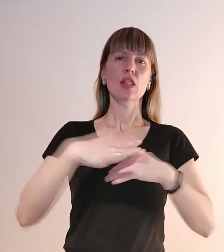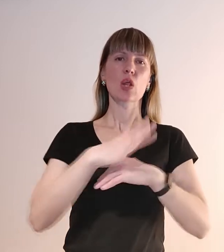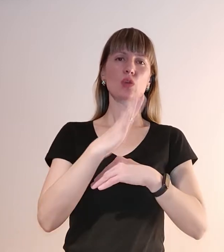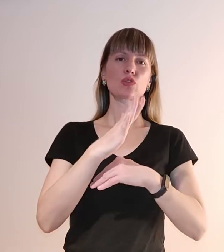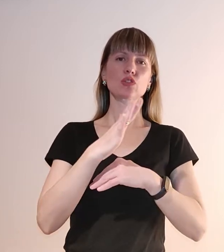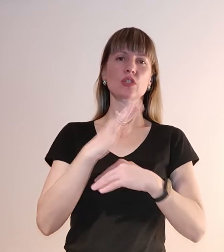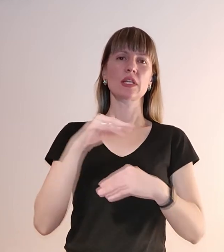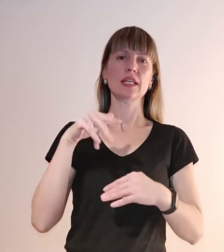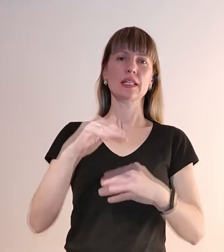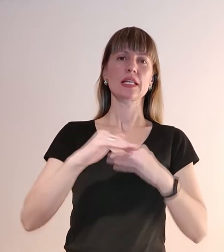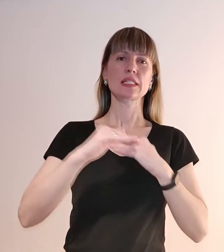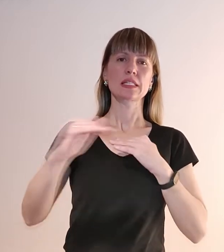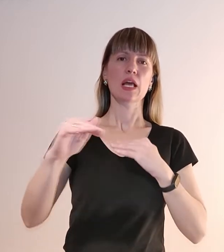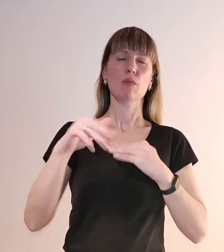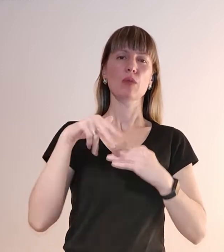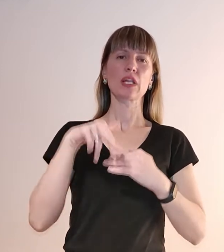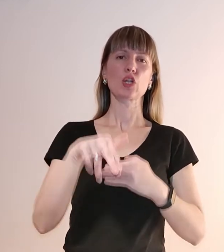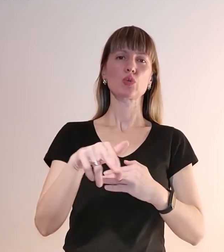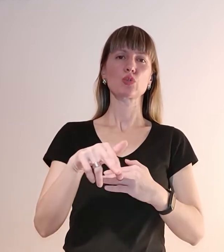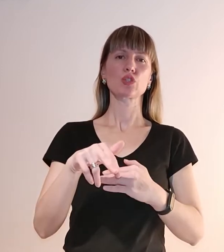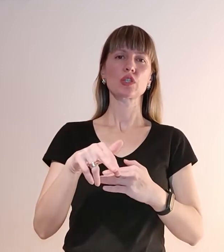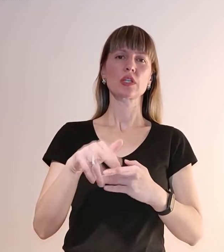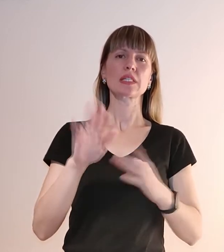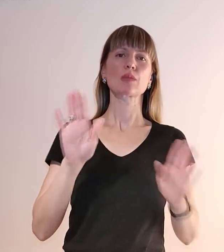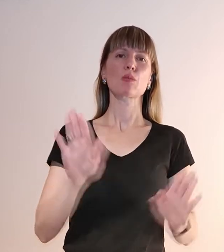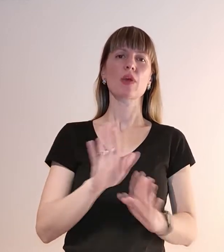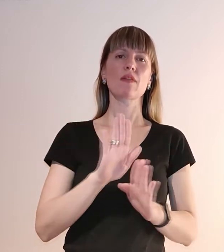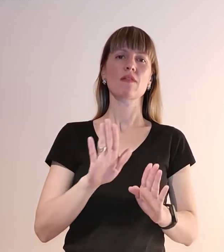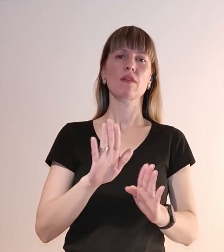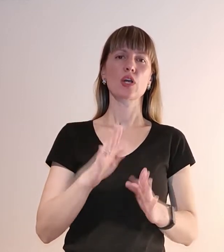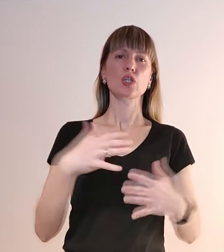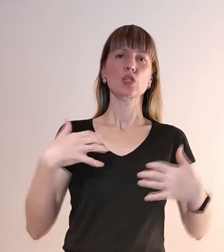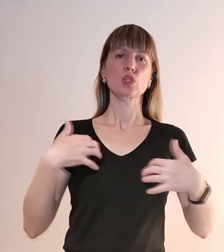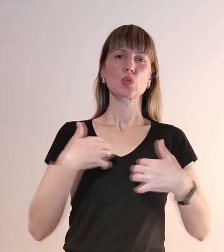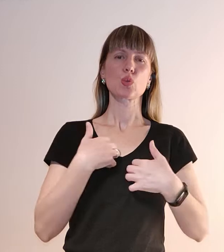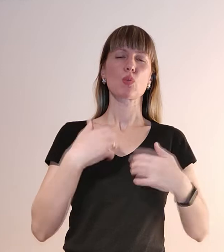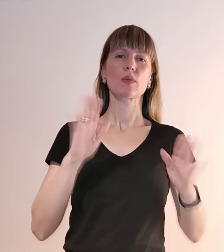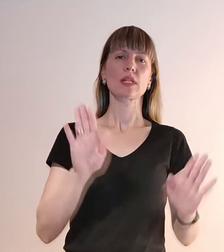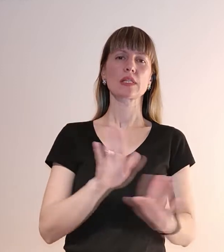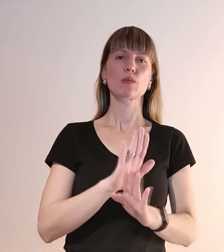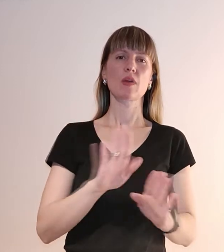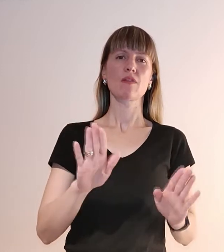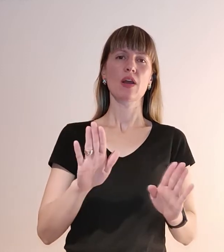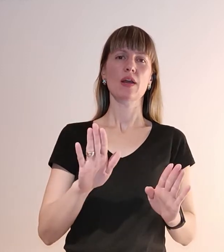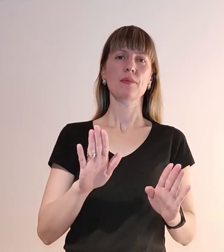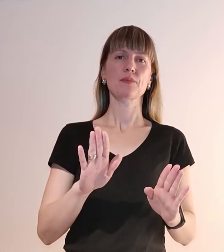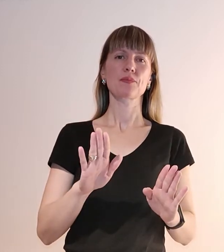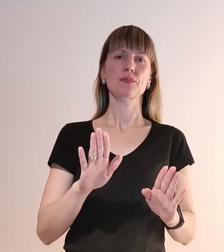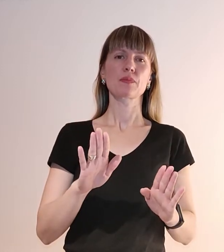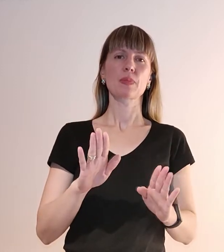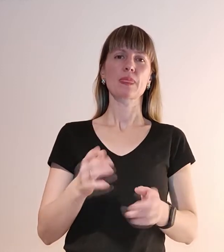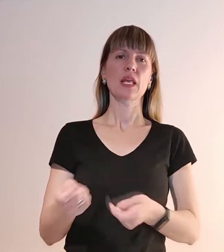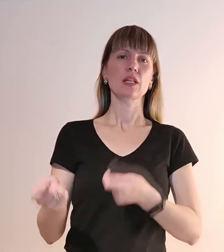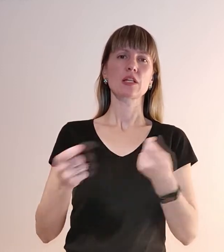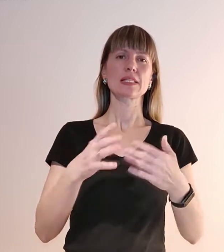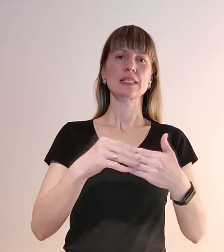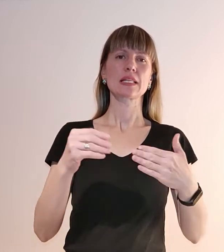до степа, і до чі співа. Зумно співа. Наносили землі та й додому